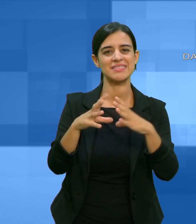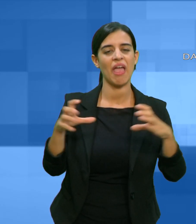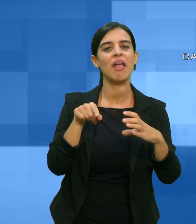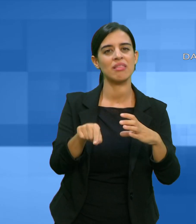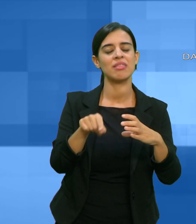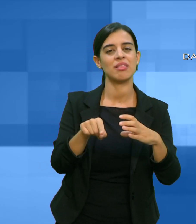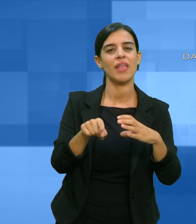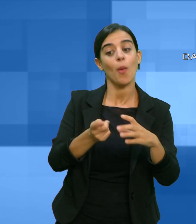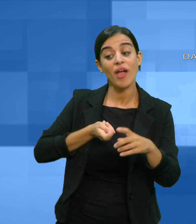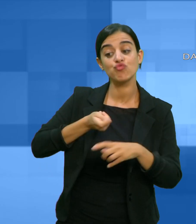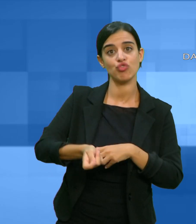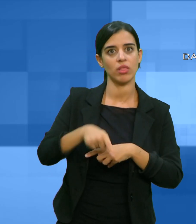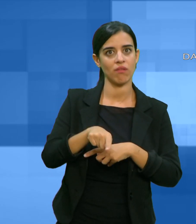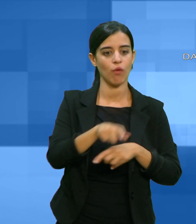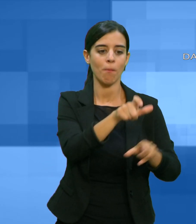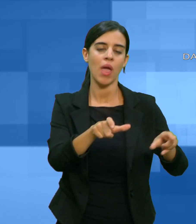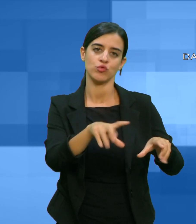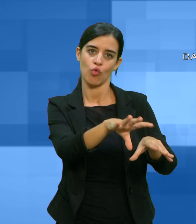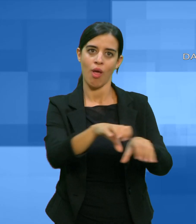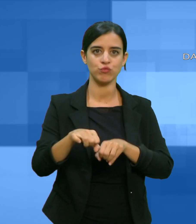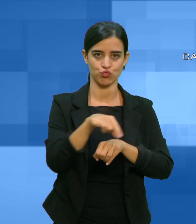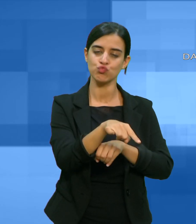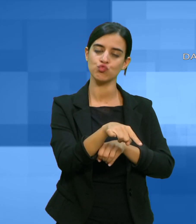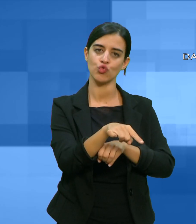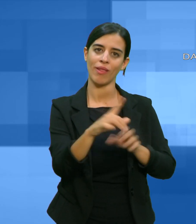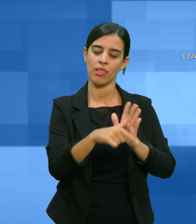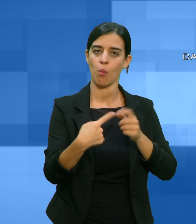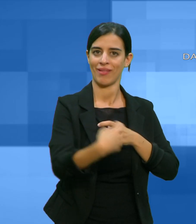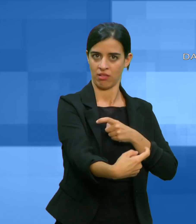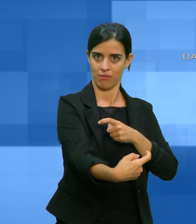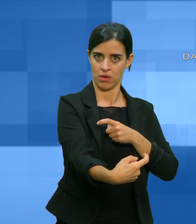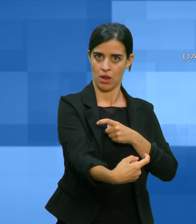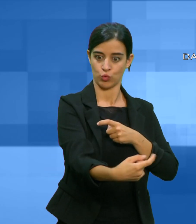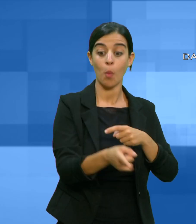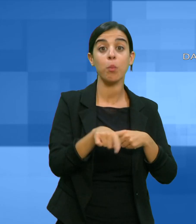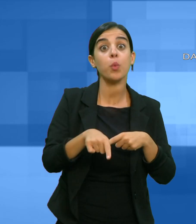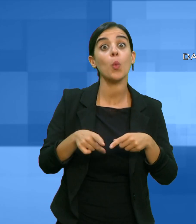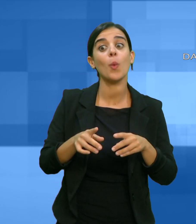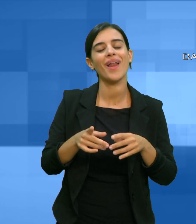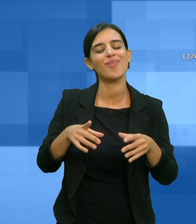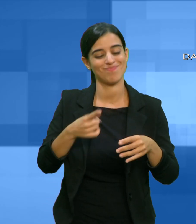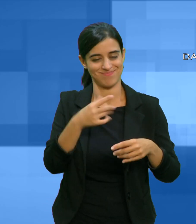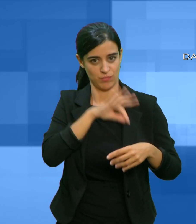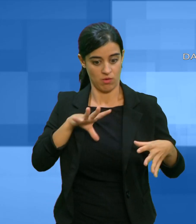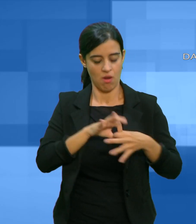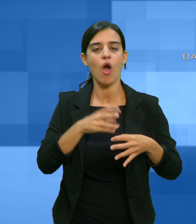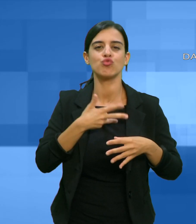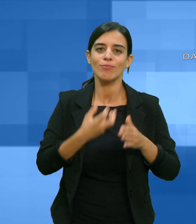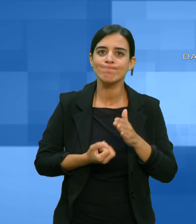indeterminato e corsi di formazione continua creando così opportunità reali